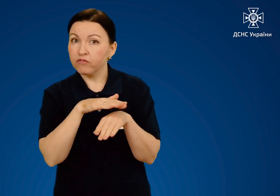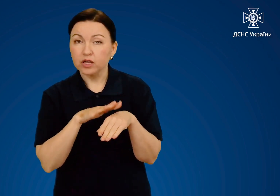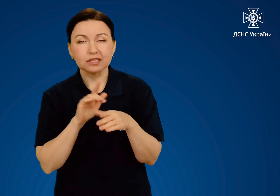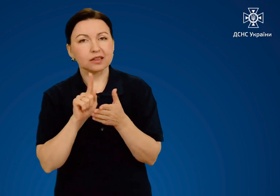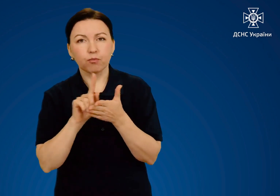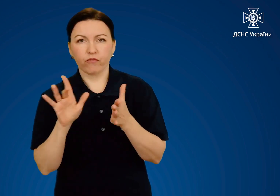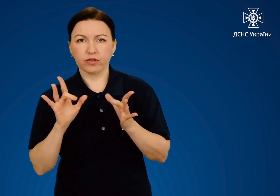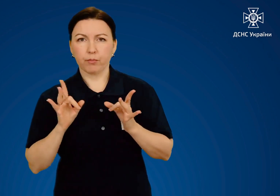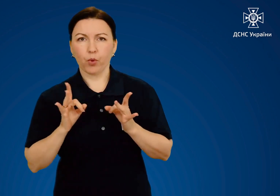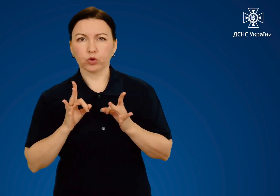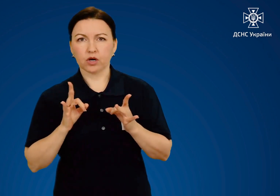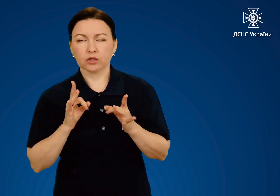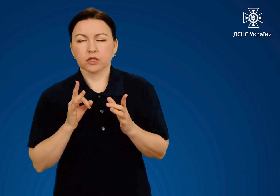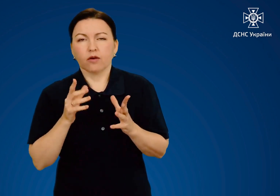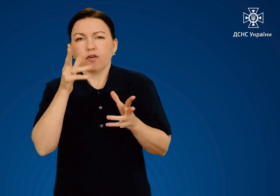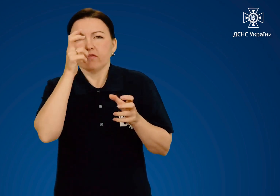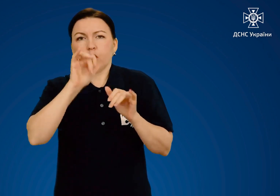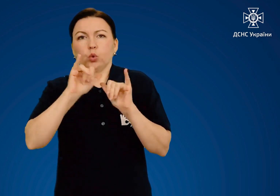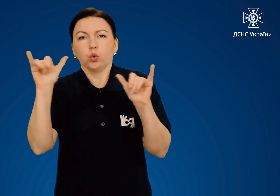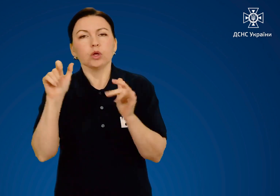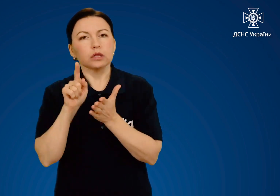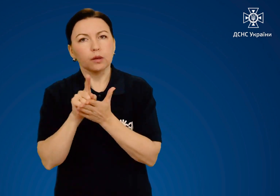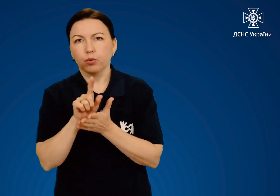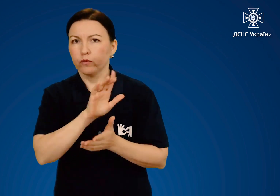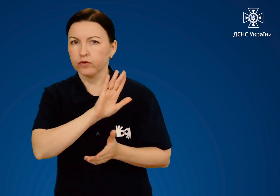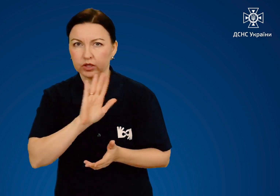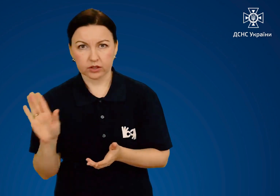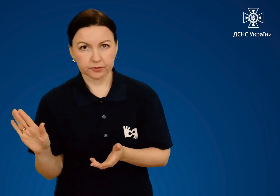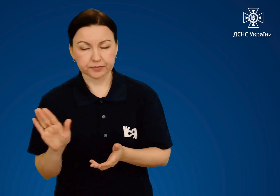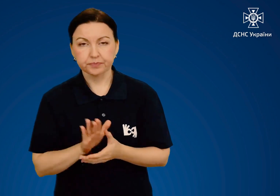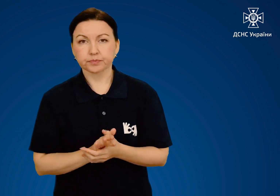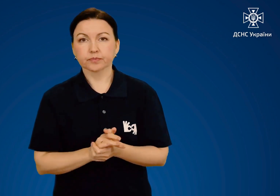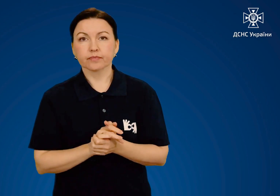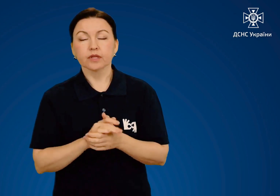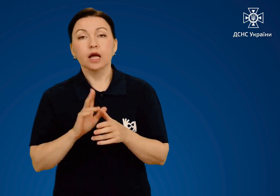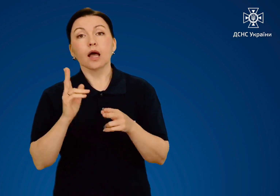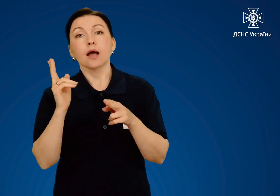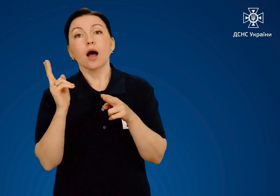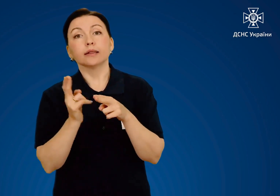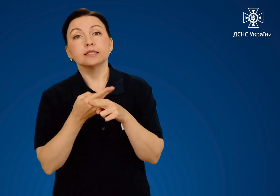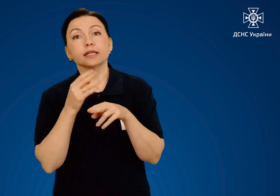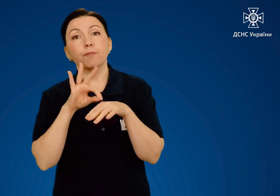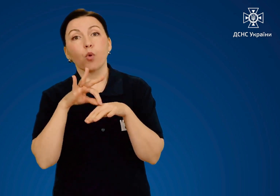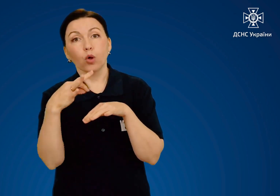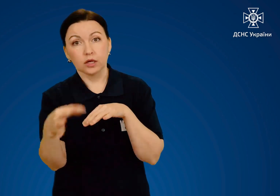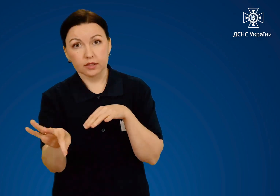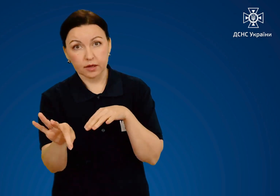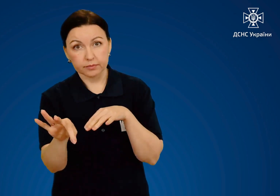подразнювати рани і посилювати больові відчуття. Знеболення